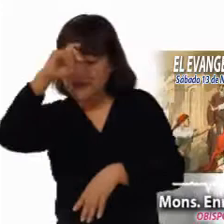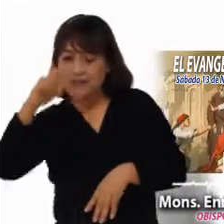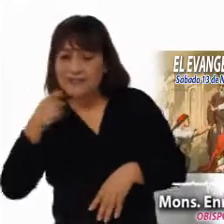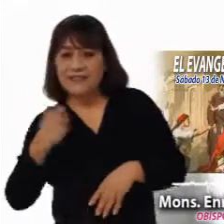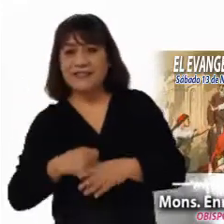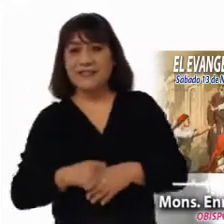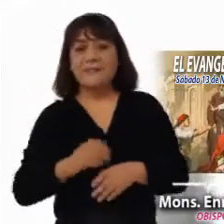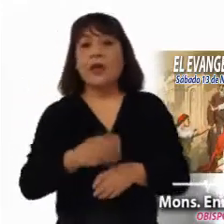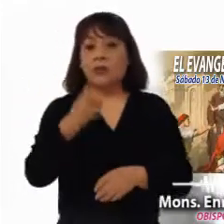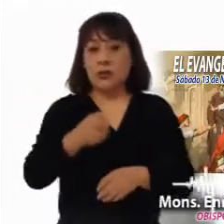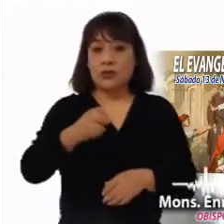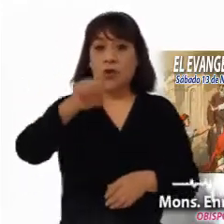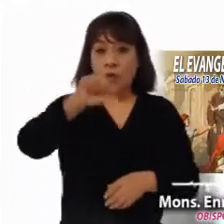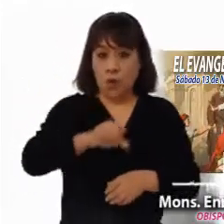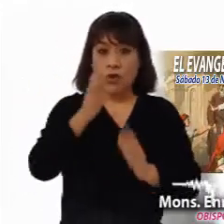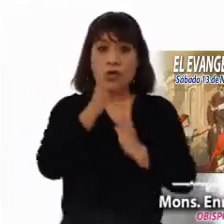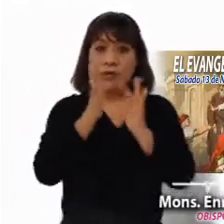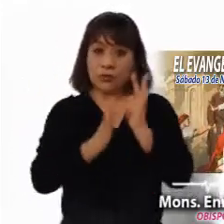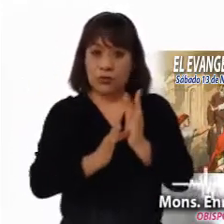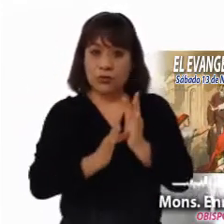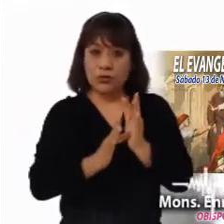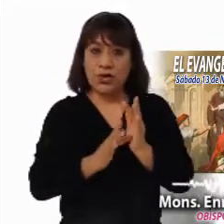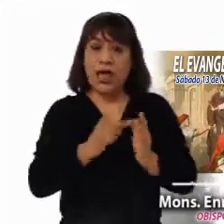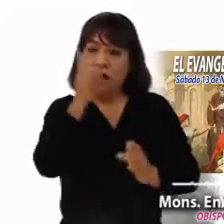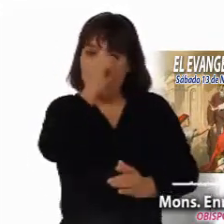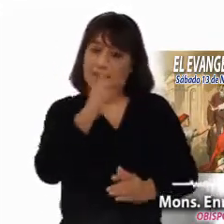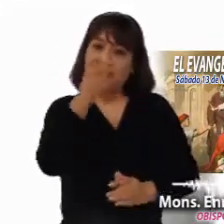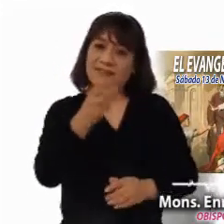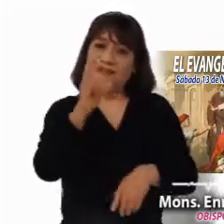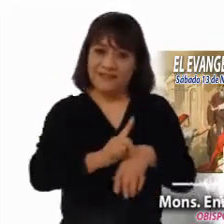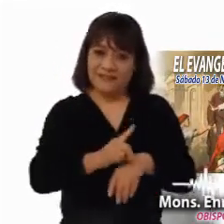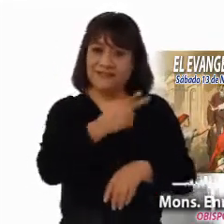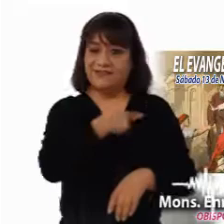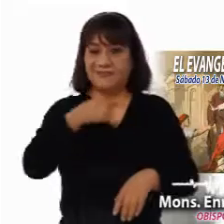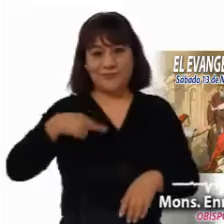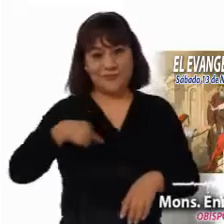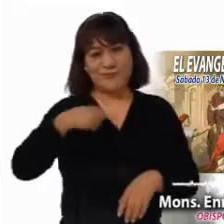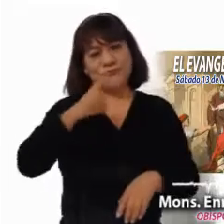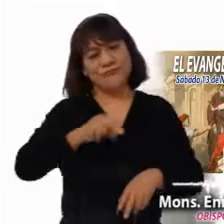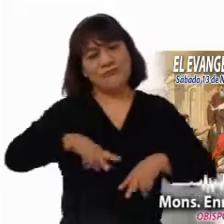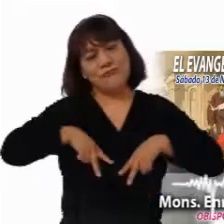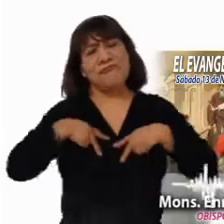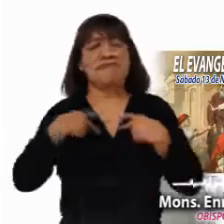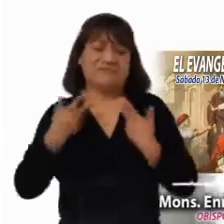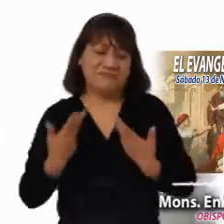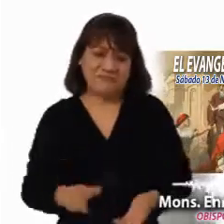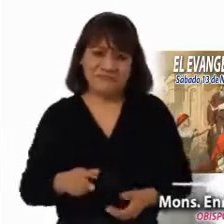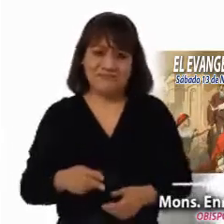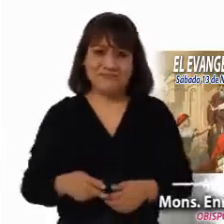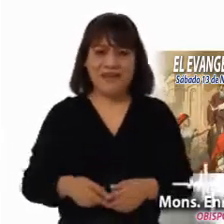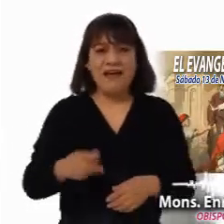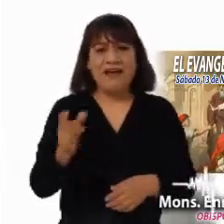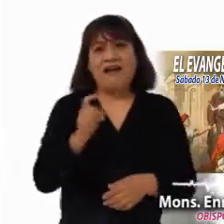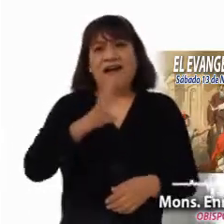Por eso, la invitación de este día es a que no nos desanimemos frente a las graves